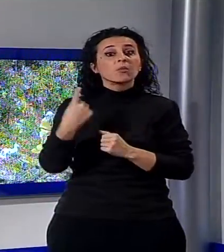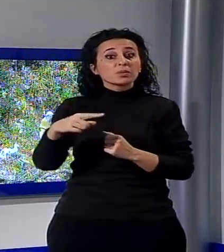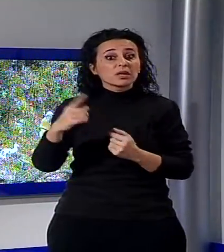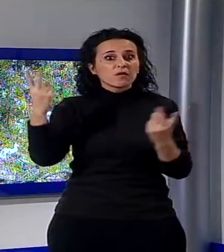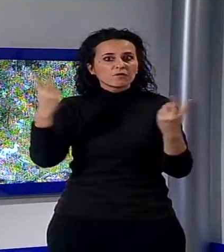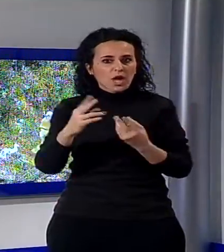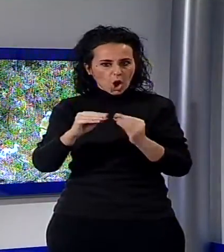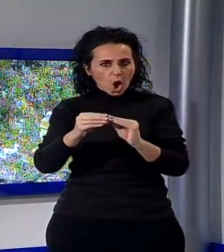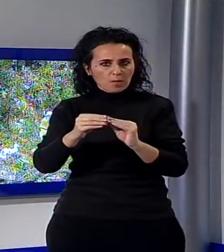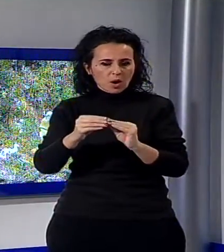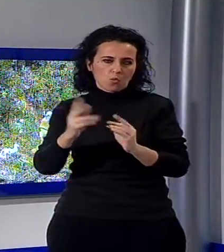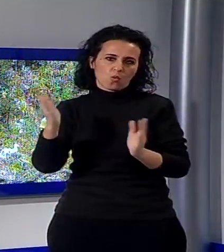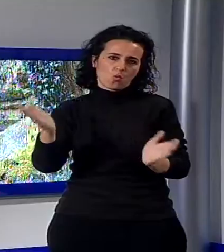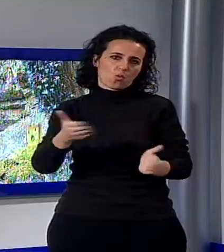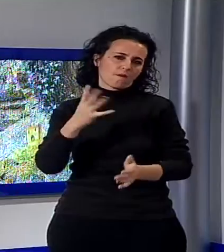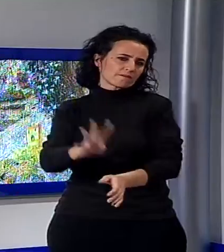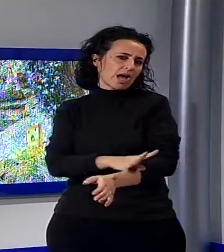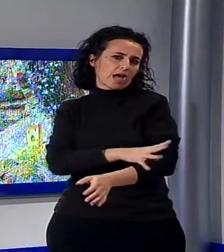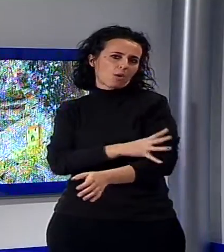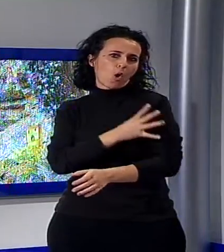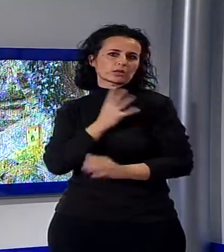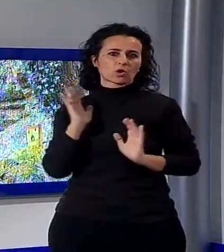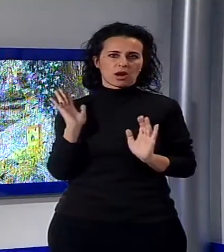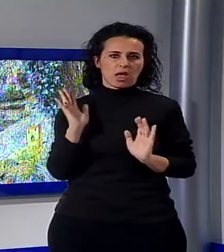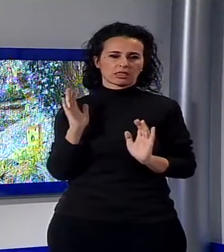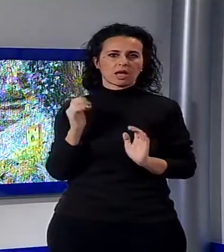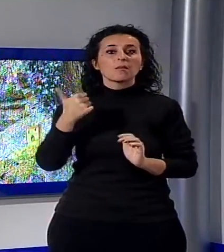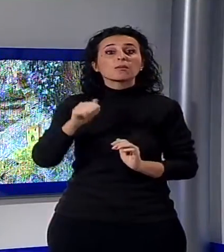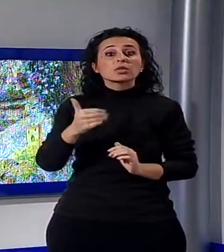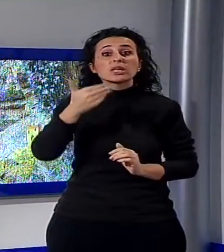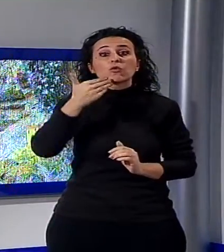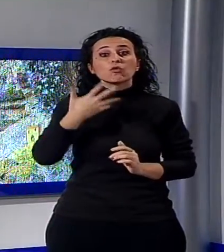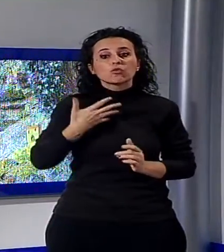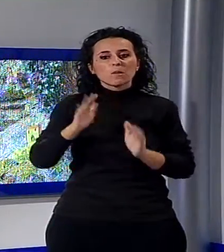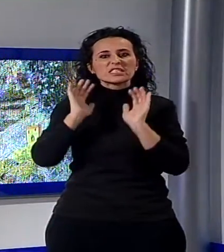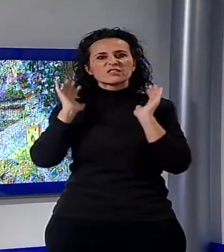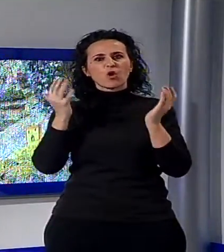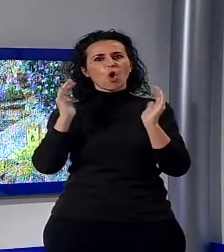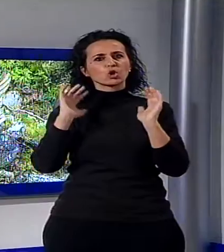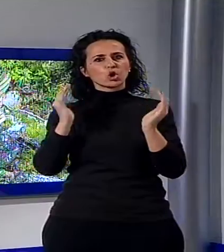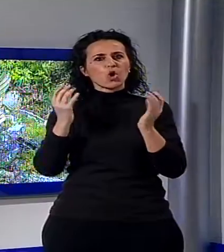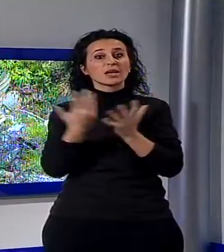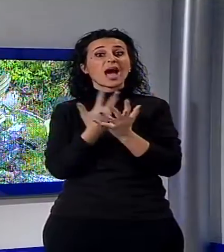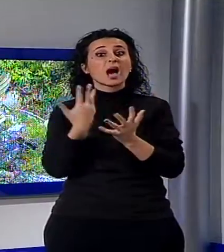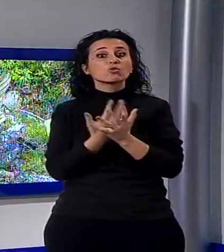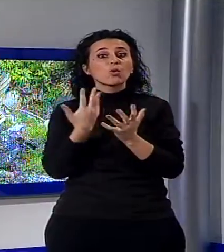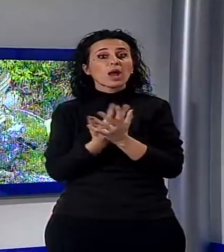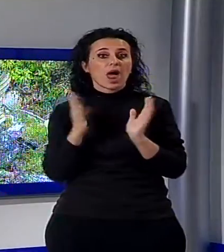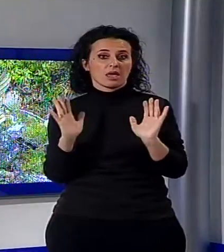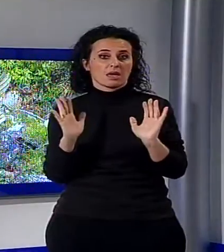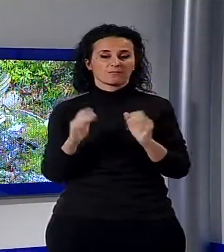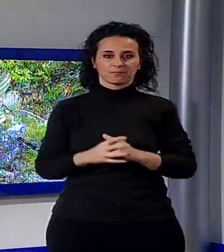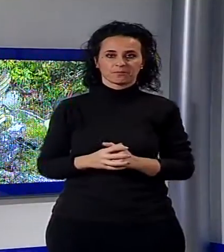di particolari e che regala forti emozioni anche grazie alla natura che ne fa da sfondo. Dopo le